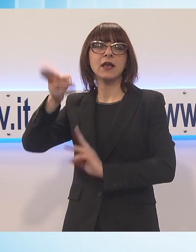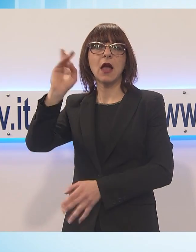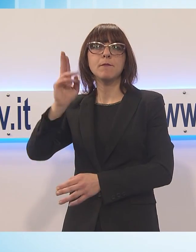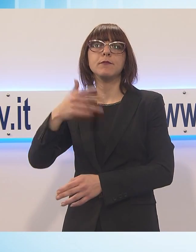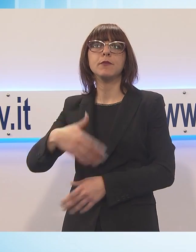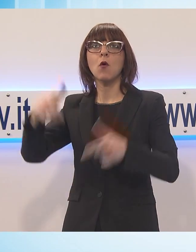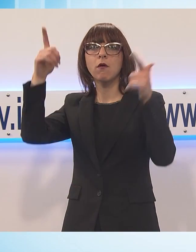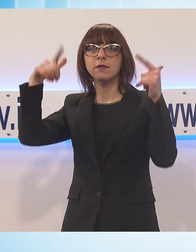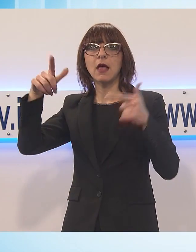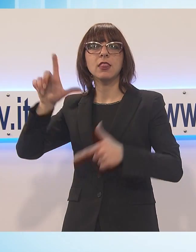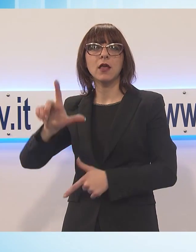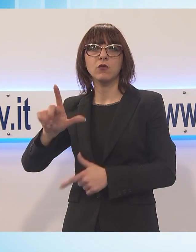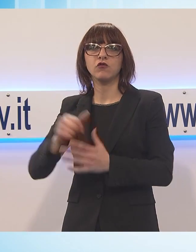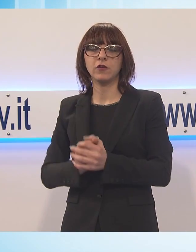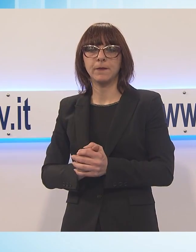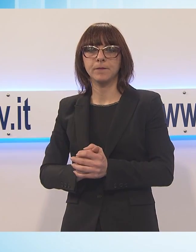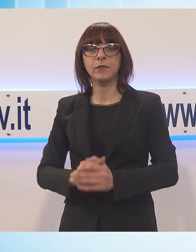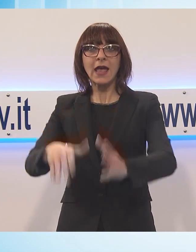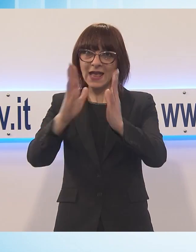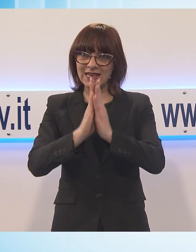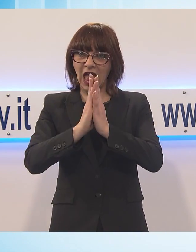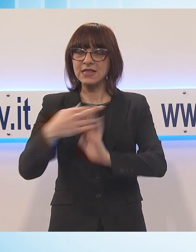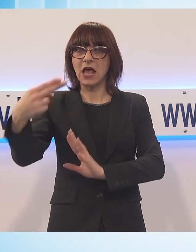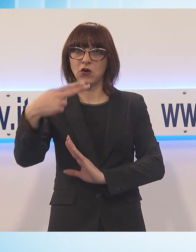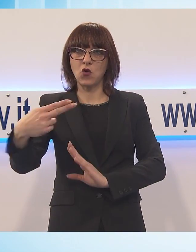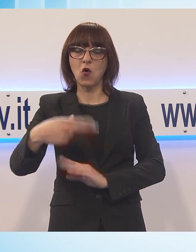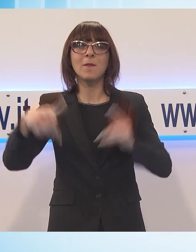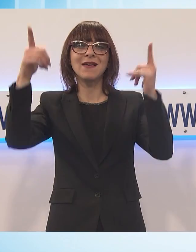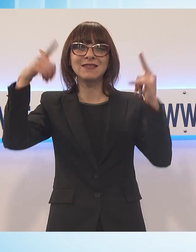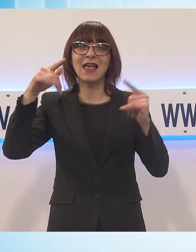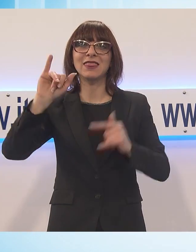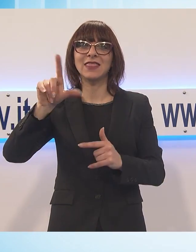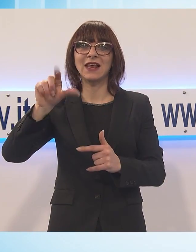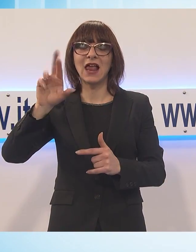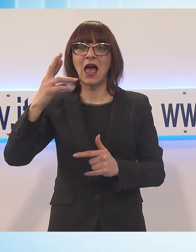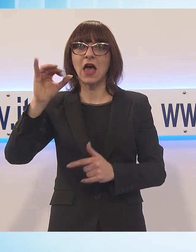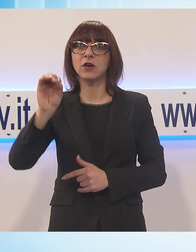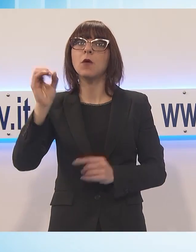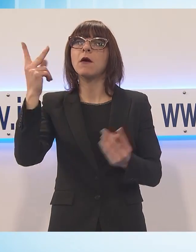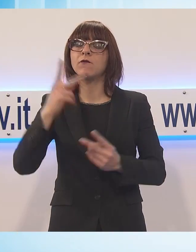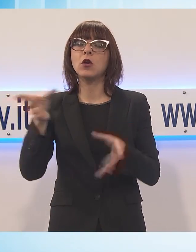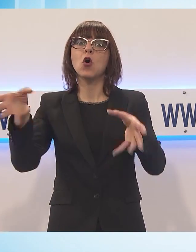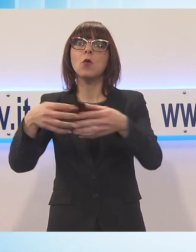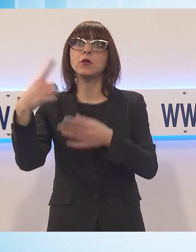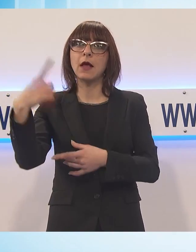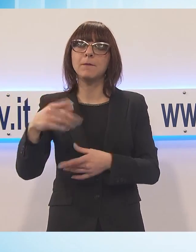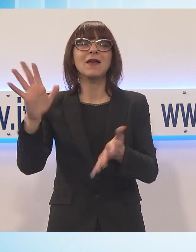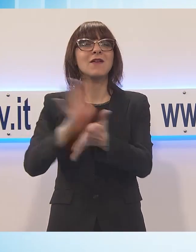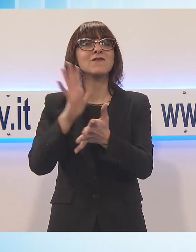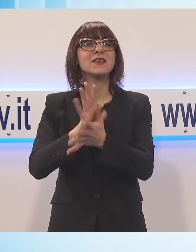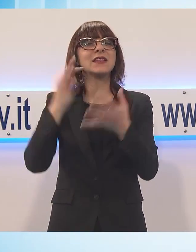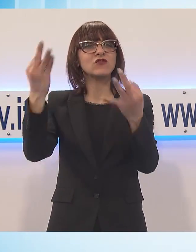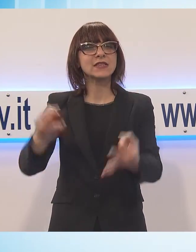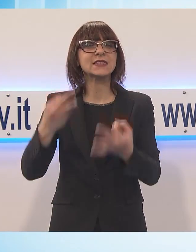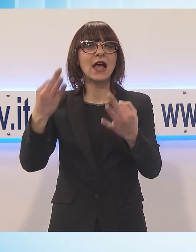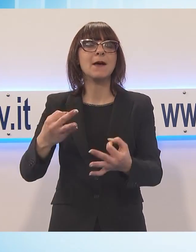Nonostante che la chiesa sia intitolata Sant'Ilario, questa comunità ha sempre festeggiato il 13 dicembre Santa Lucia come la festa religiosa più